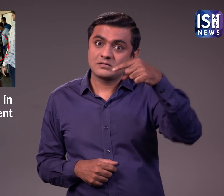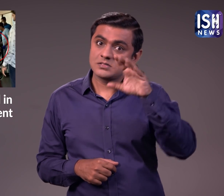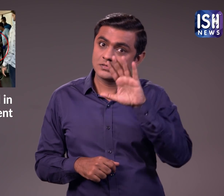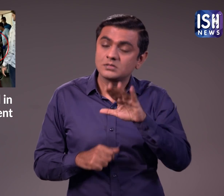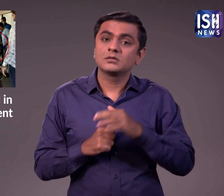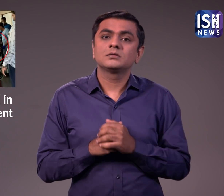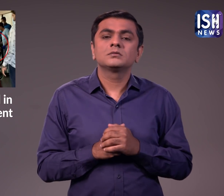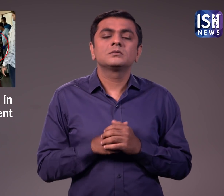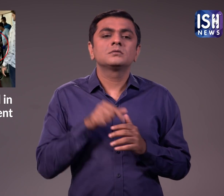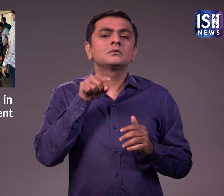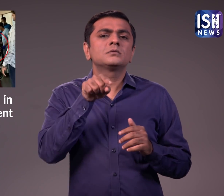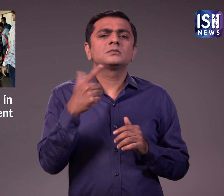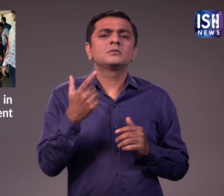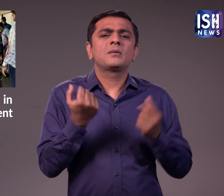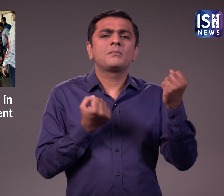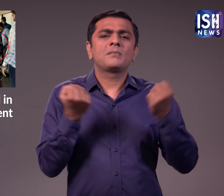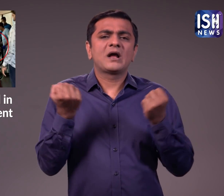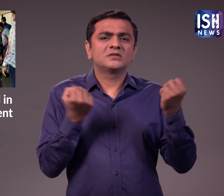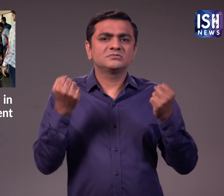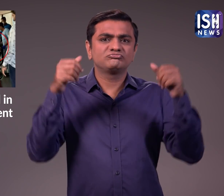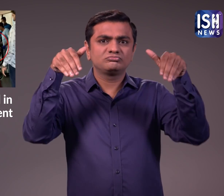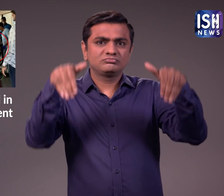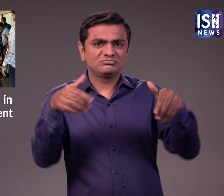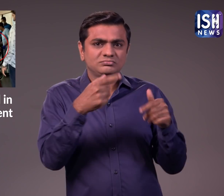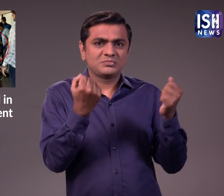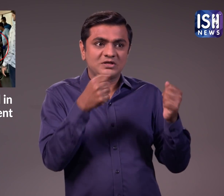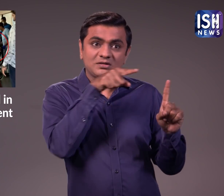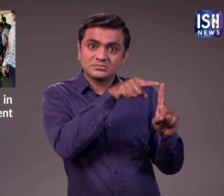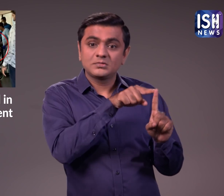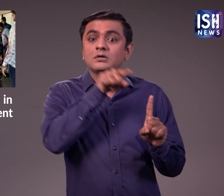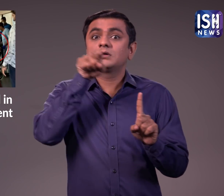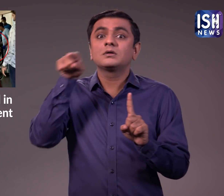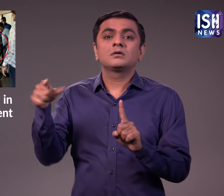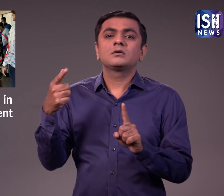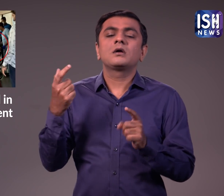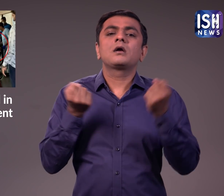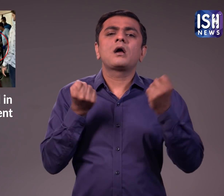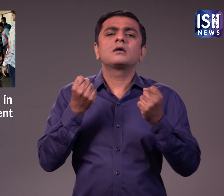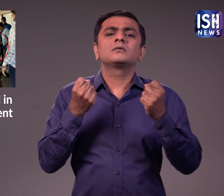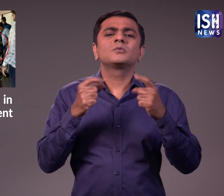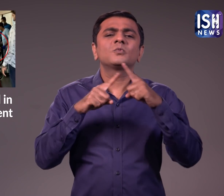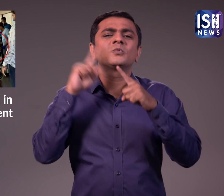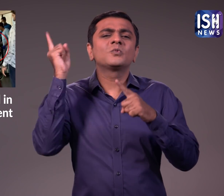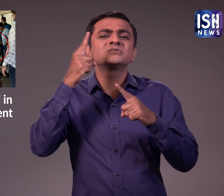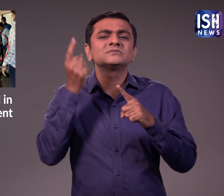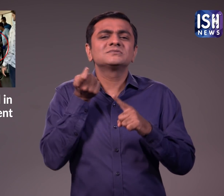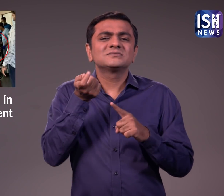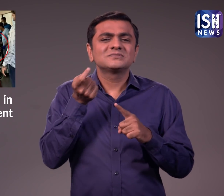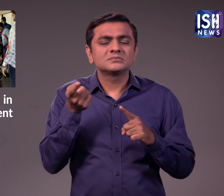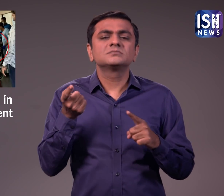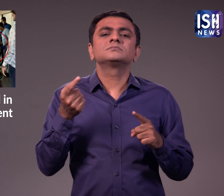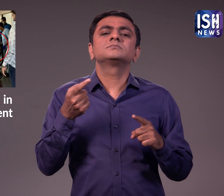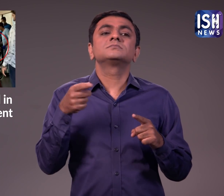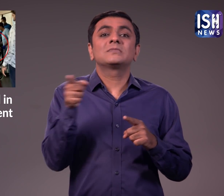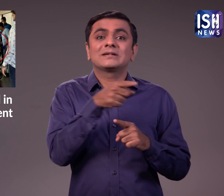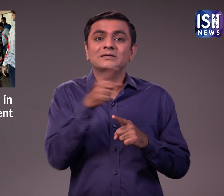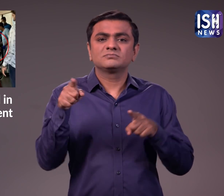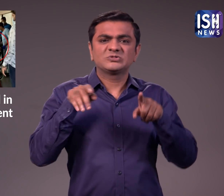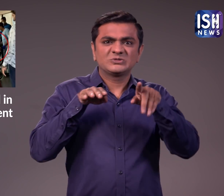रास्ते में एक बस और एक टूरिस्ट गाड़ी के टकर हो गई। और वह रेंग जोवर से